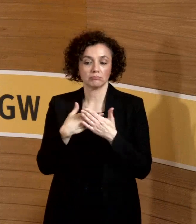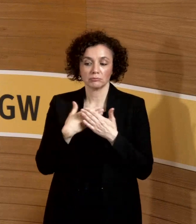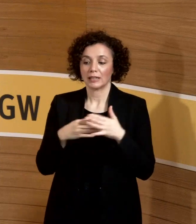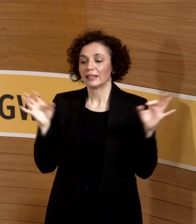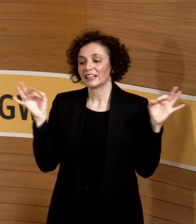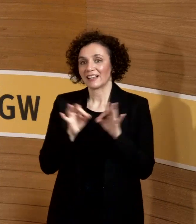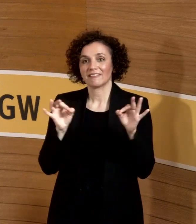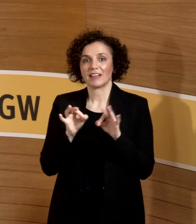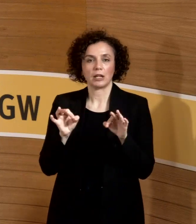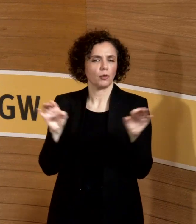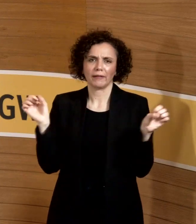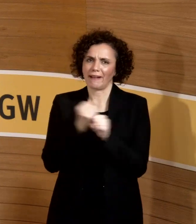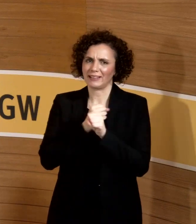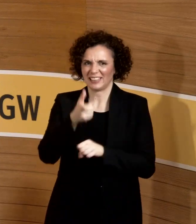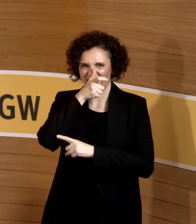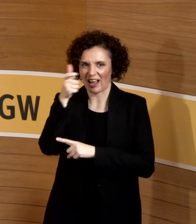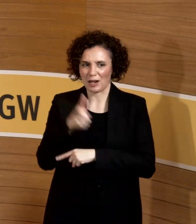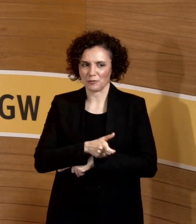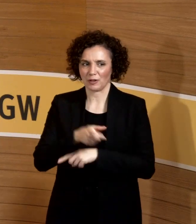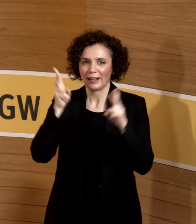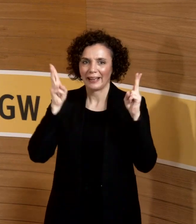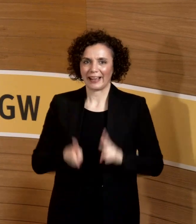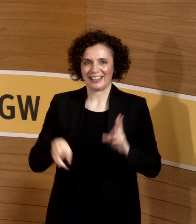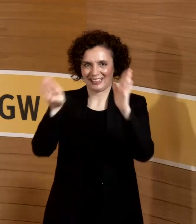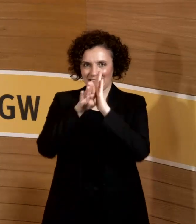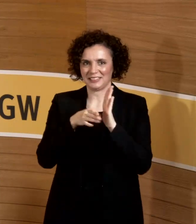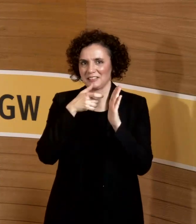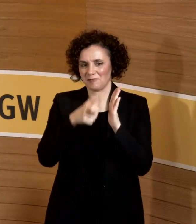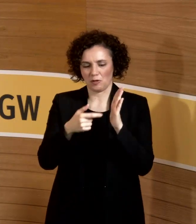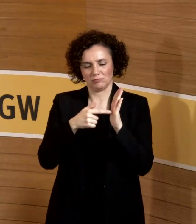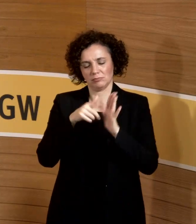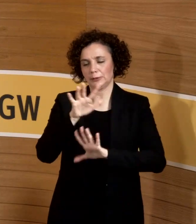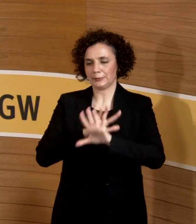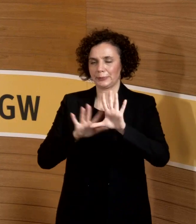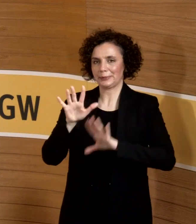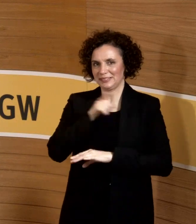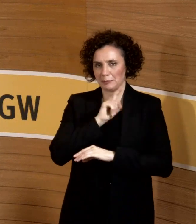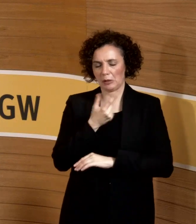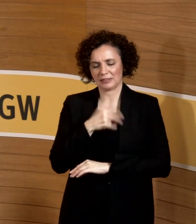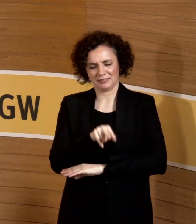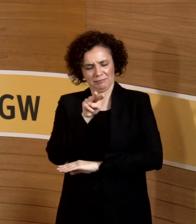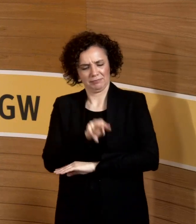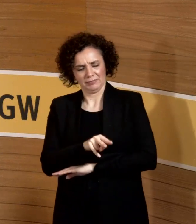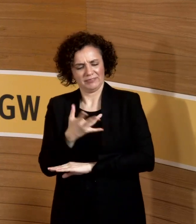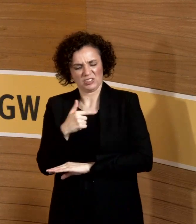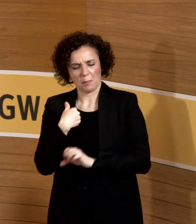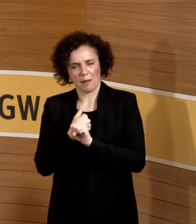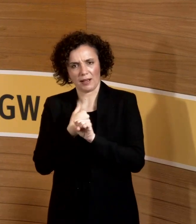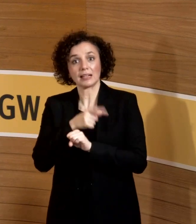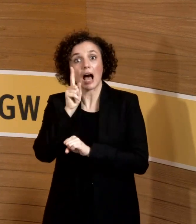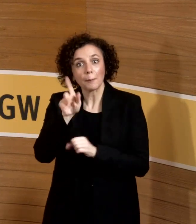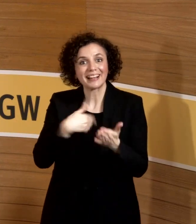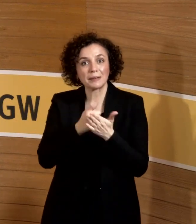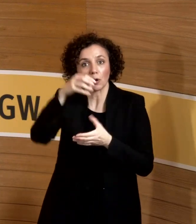Mutterschutzgesetz. Und ich habe auch erst mal so gezuckt, und was sollen wir denn damit anfangen? Aber es birgt natürlich auch Chancen. Dadurch, dass es